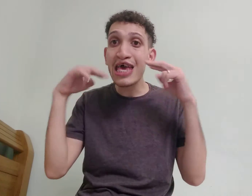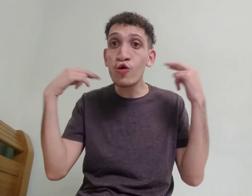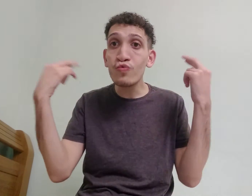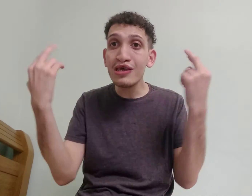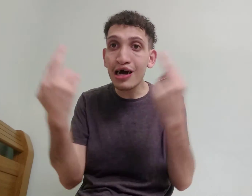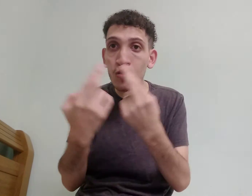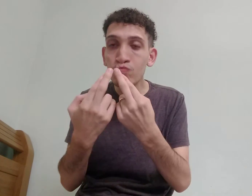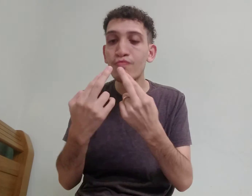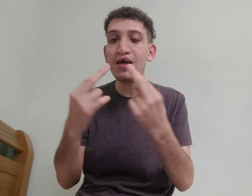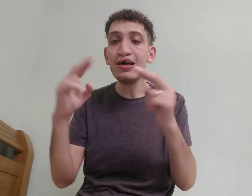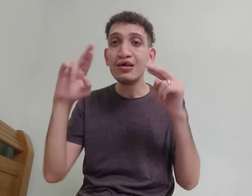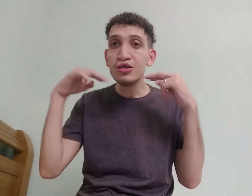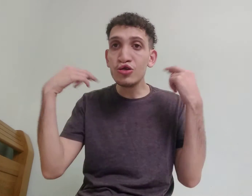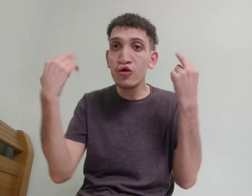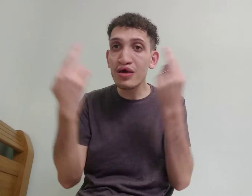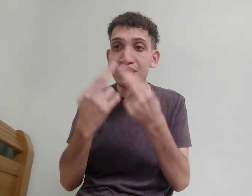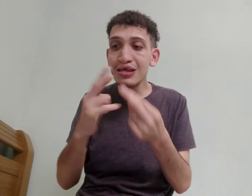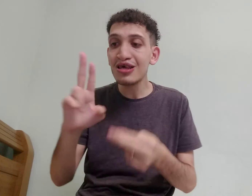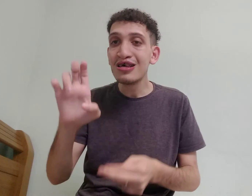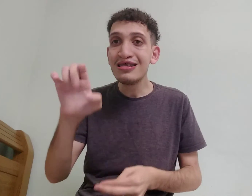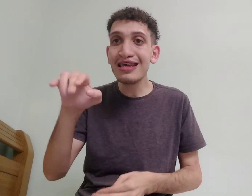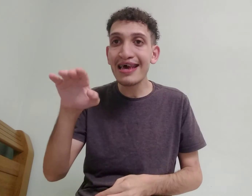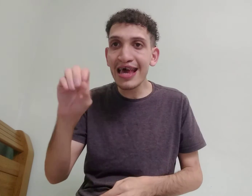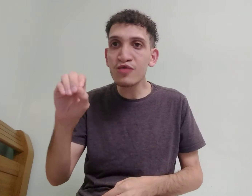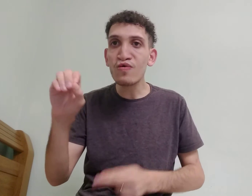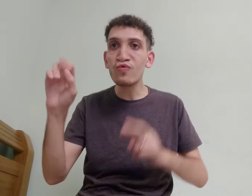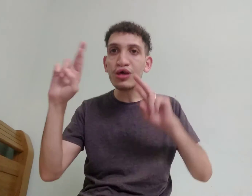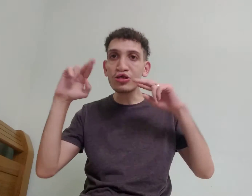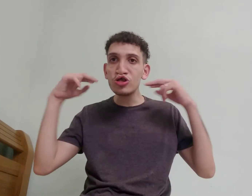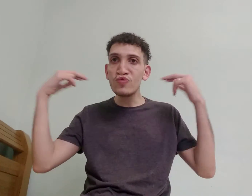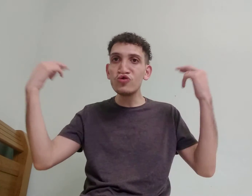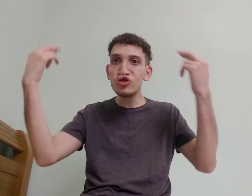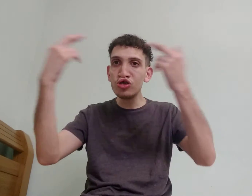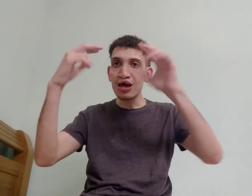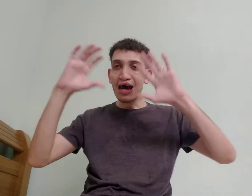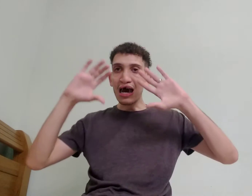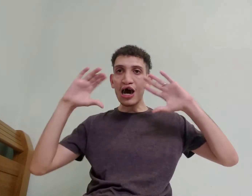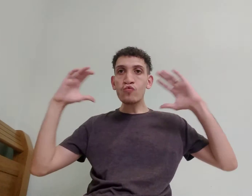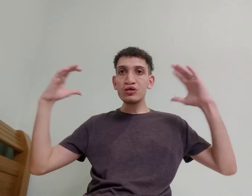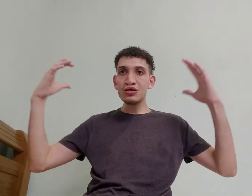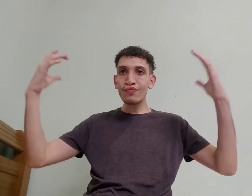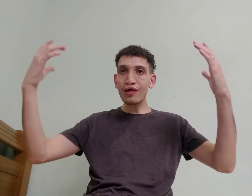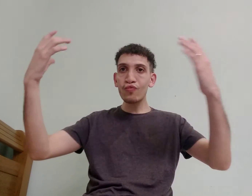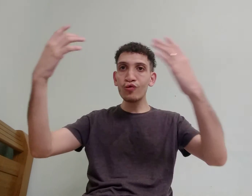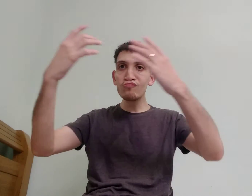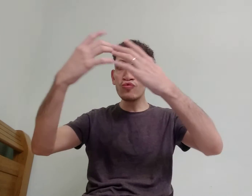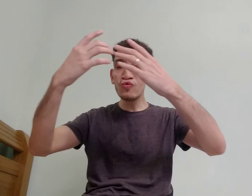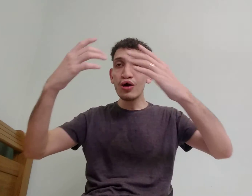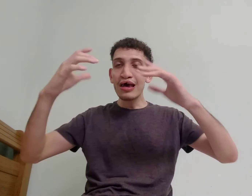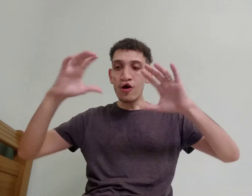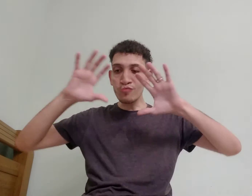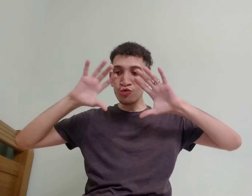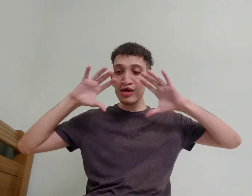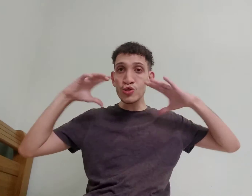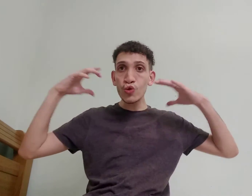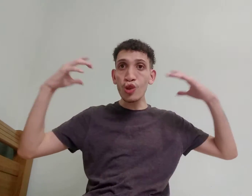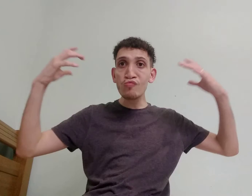reação, né, isso aqui, de reino, no sentido de algo que está todo mundo, é como se tivesse todo mundo em